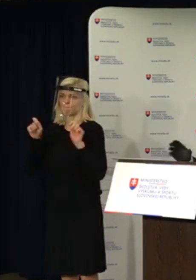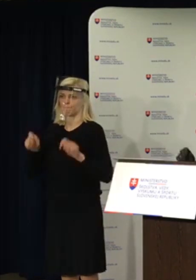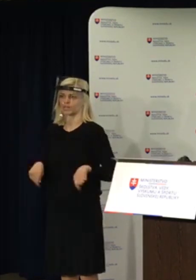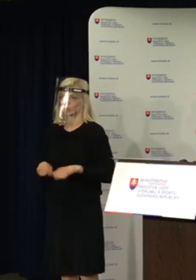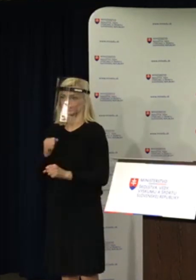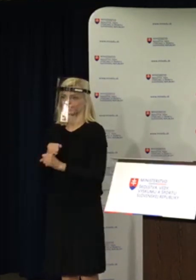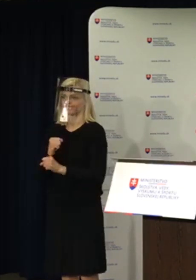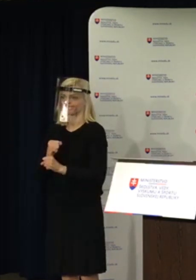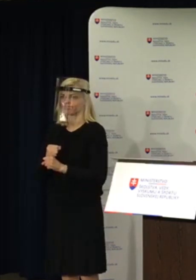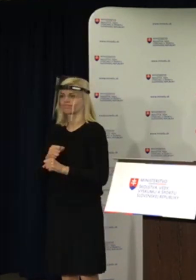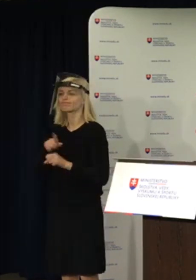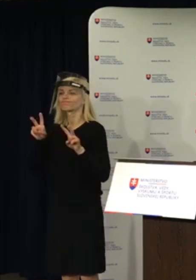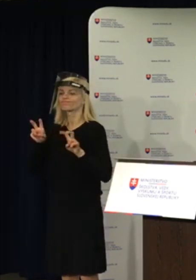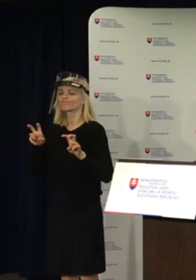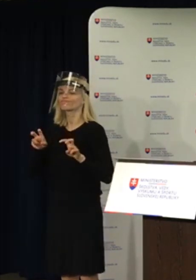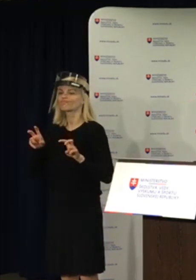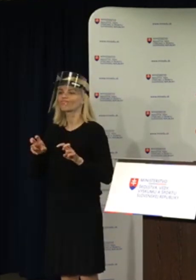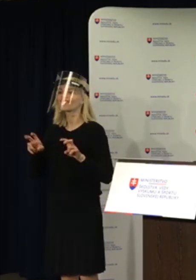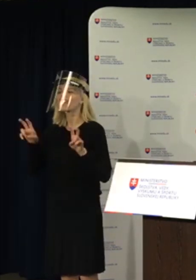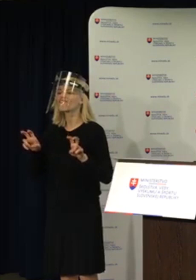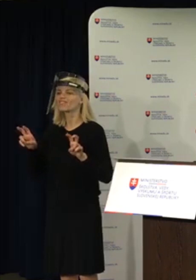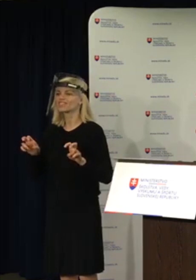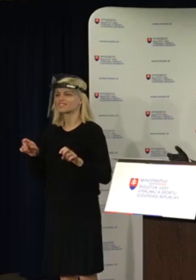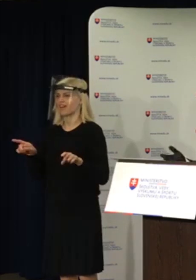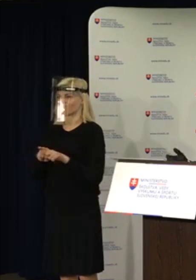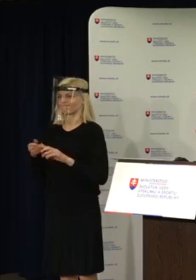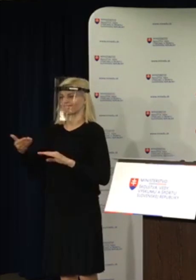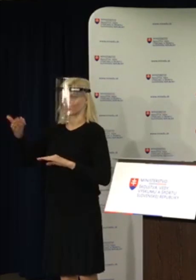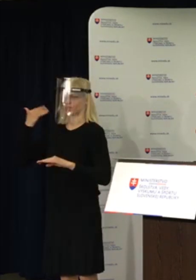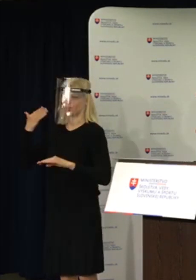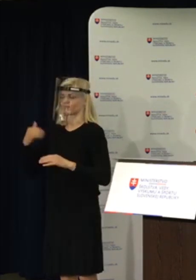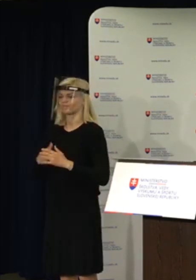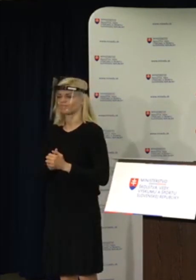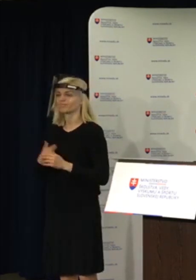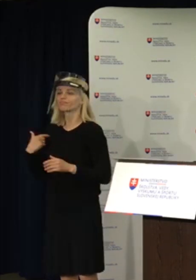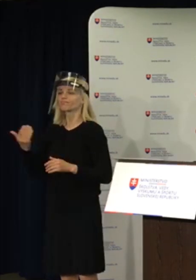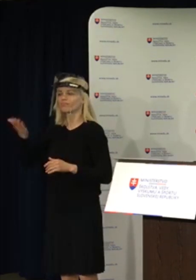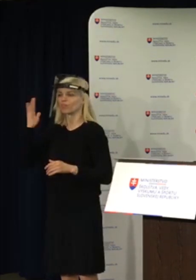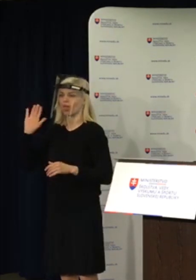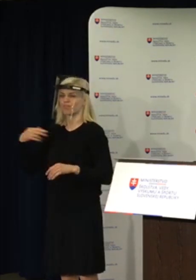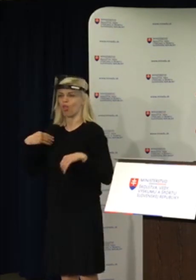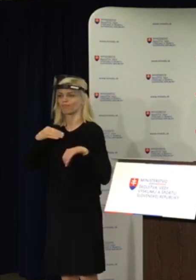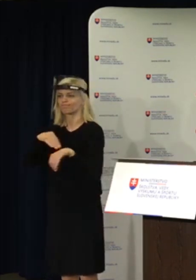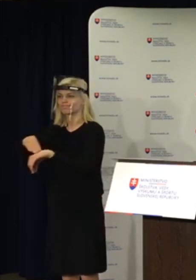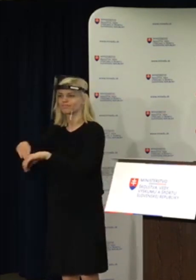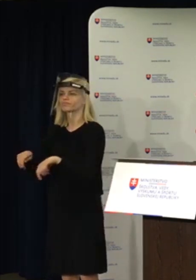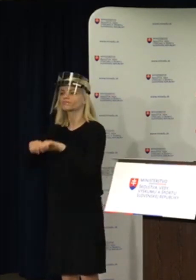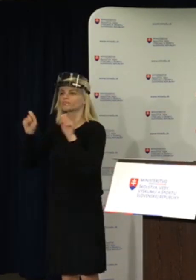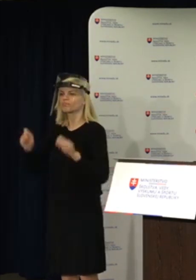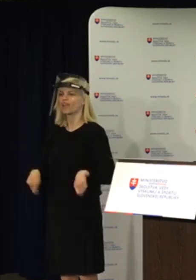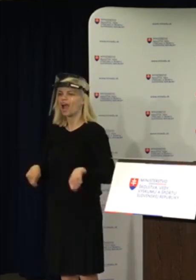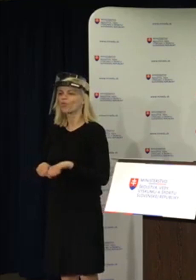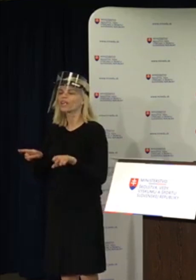ale ich zadefinoval v tom systéme, ako ich poznáme v minulosti. Ja už som následne aj oznámil, že maturity tak, ako poznáme, budeme